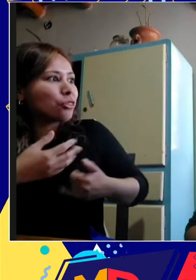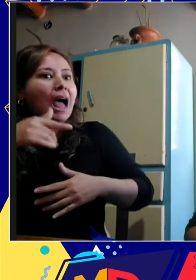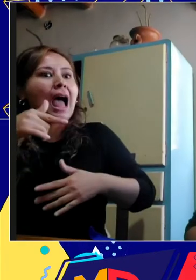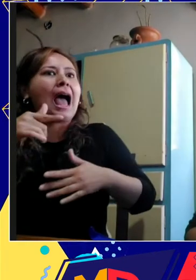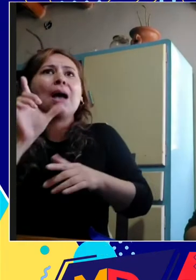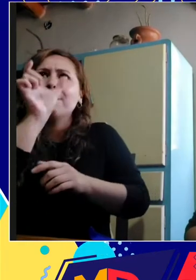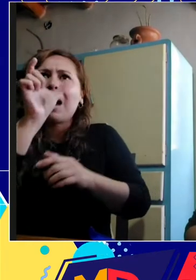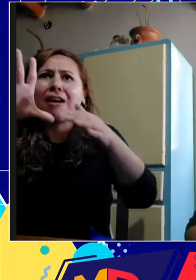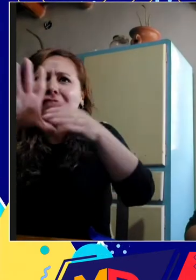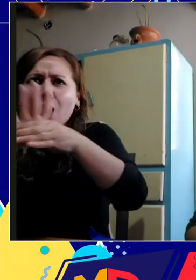inclusión también.